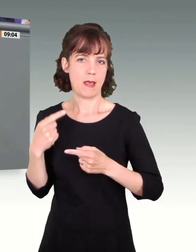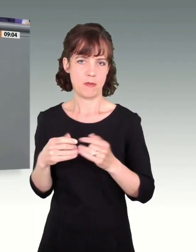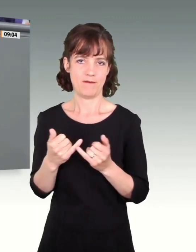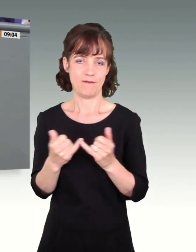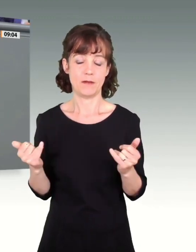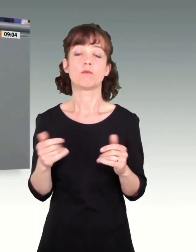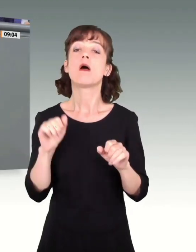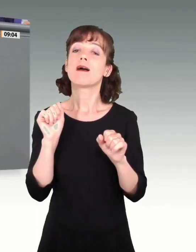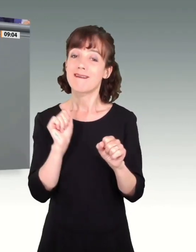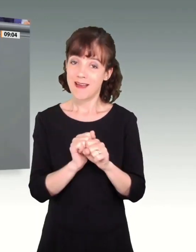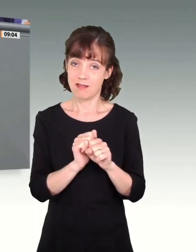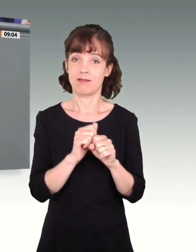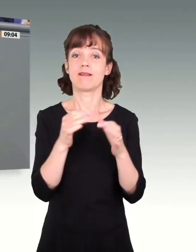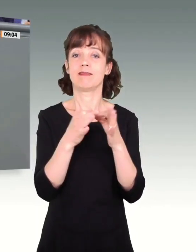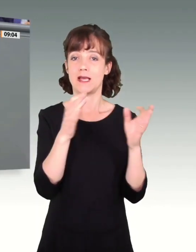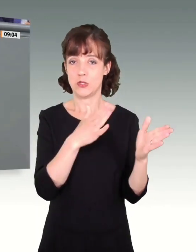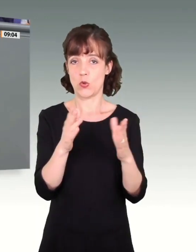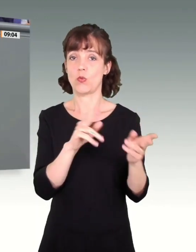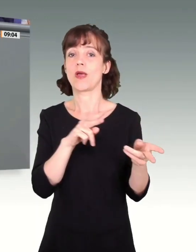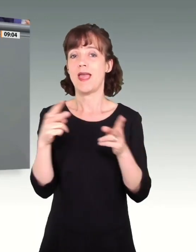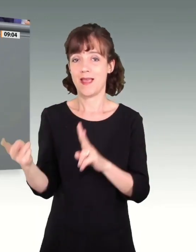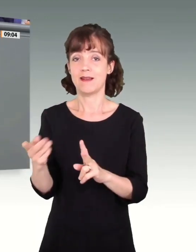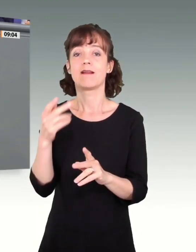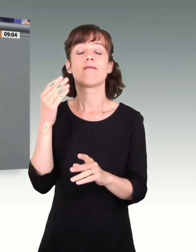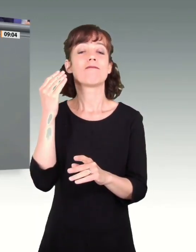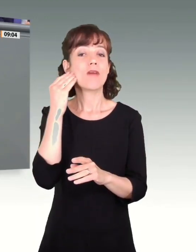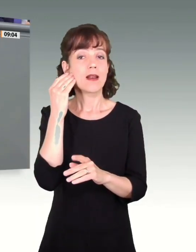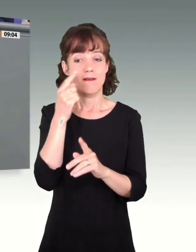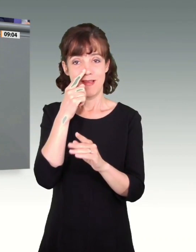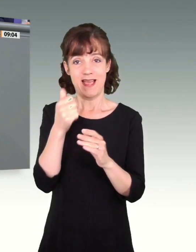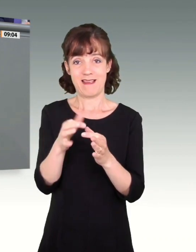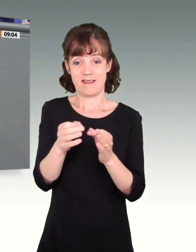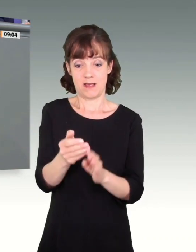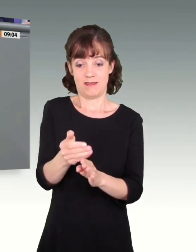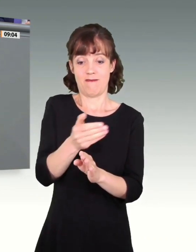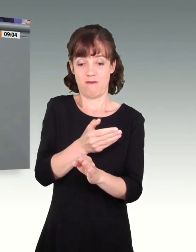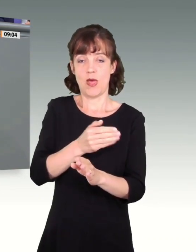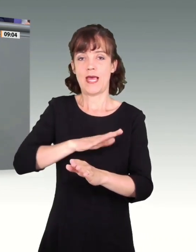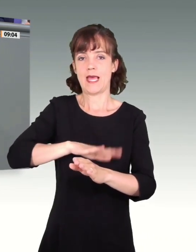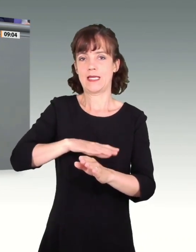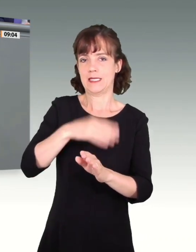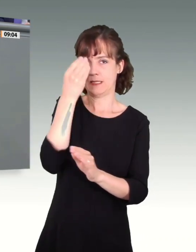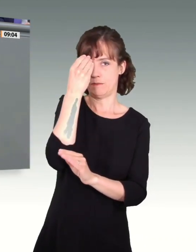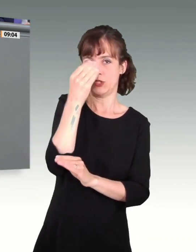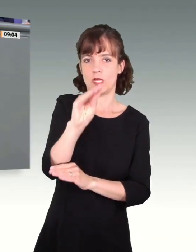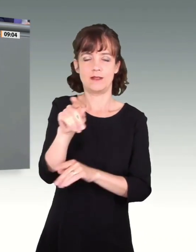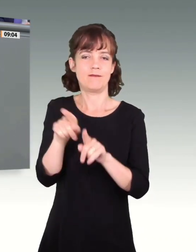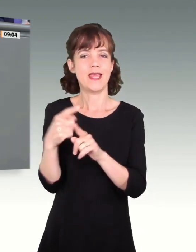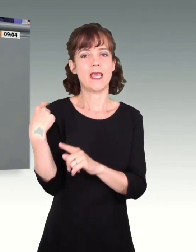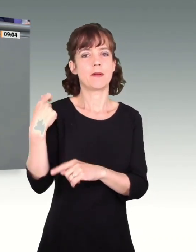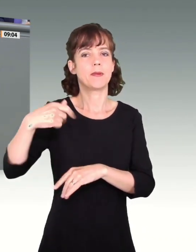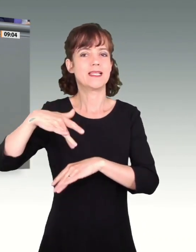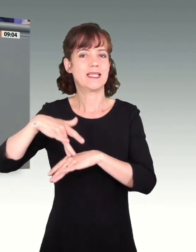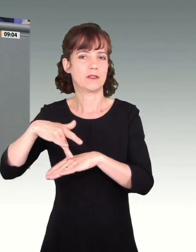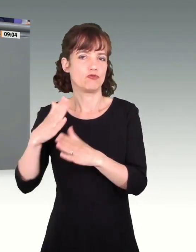kann geändert werden, wenn dies am Tag davor rechtzeitig angemeldet wurde, wie die Präsidentin gerade auch